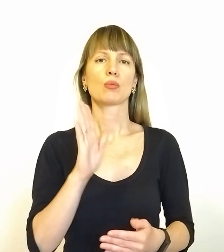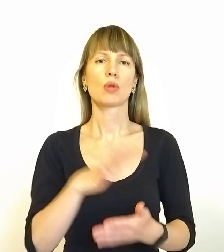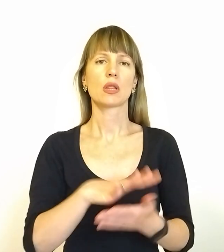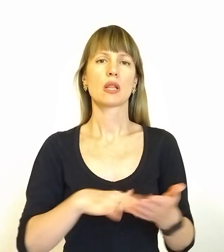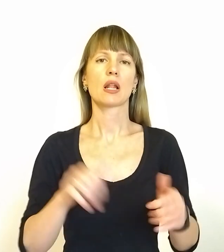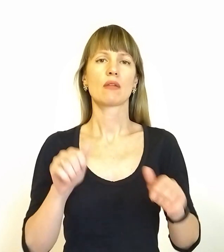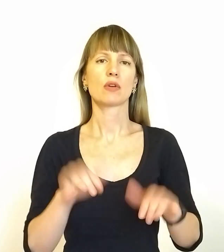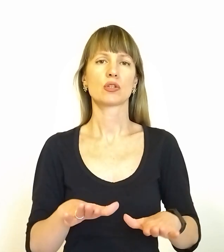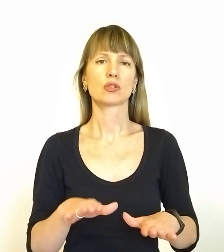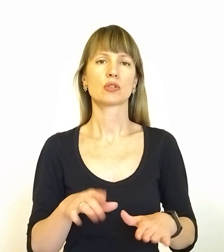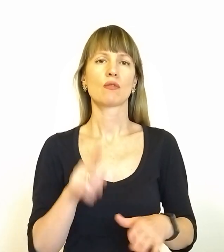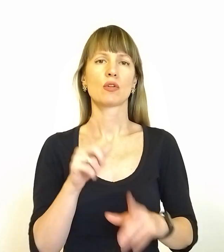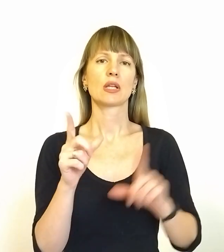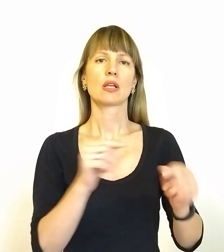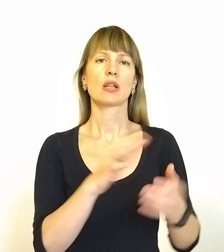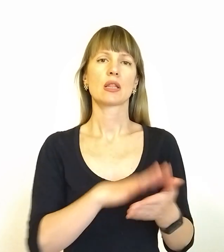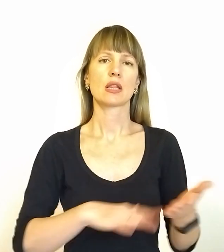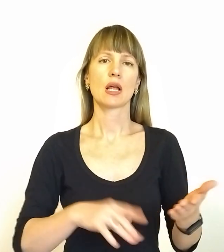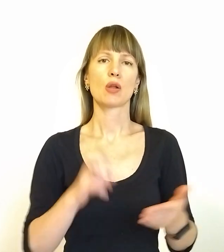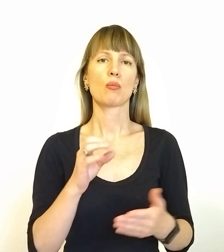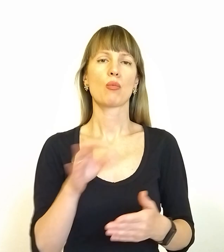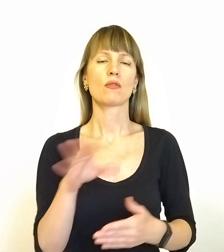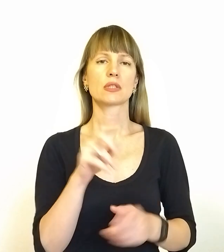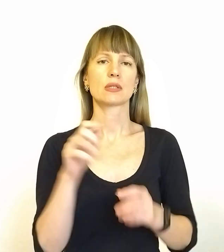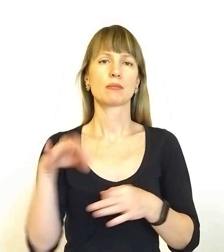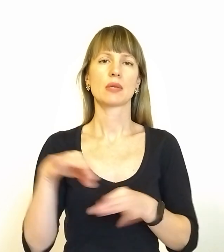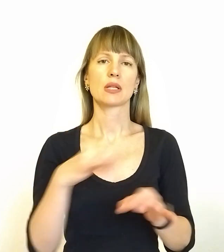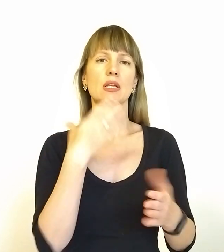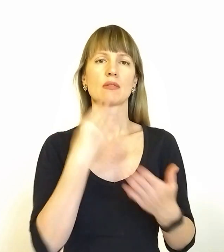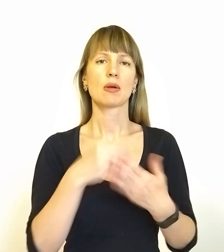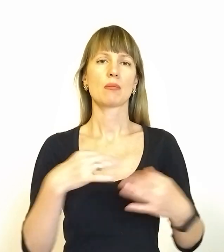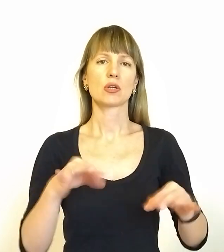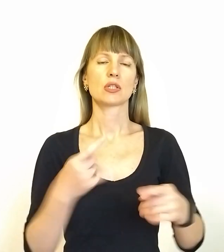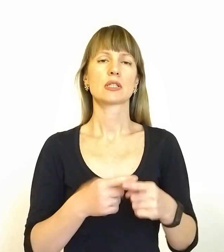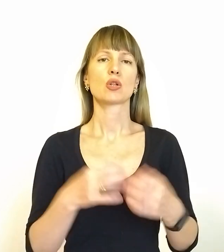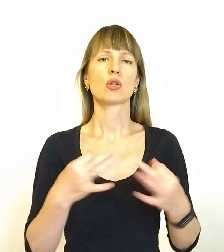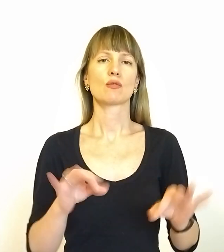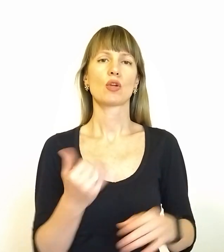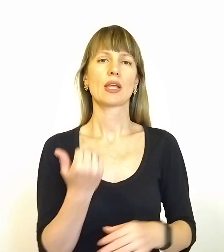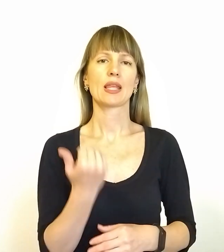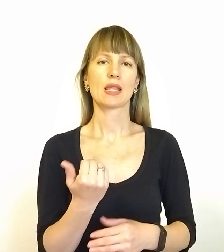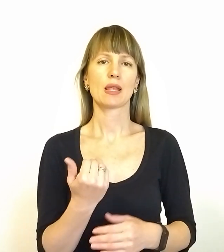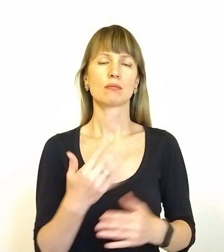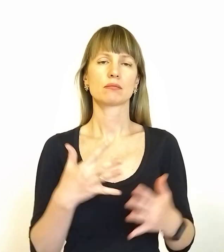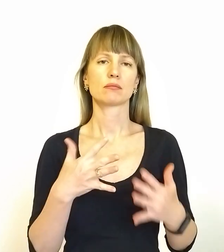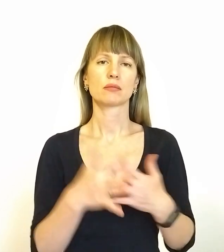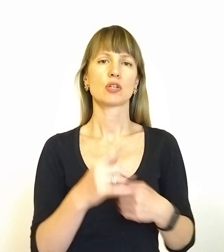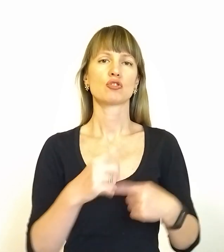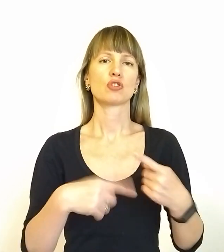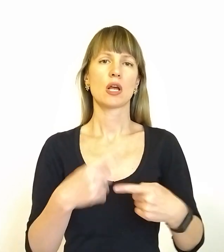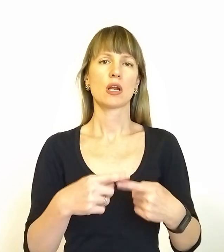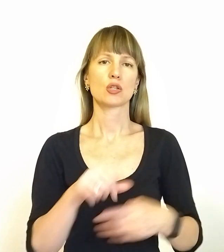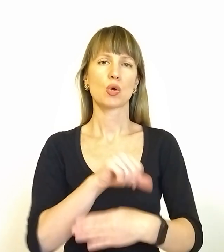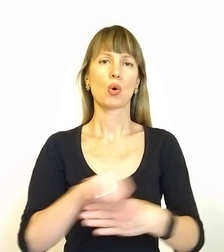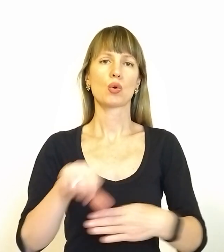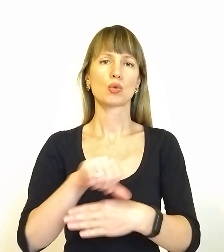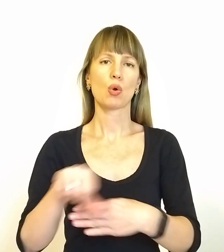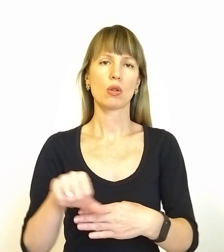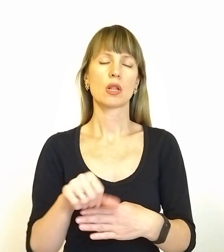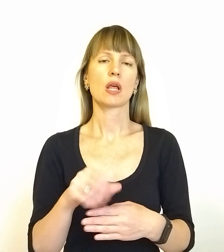вирішувати, вони їдуть далі, бо всі приїхали на власному автотранспорті, це дозволило їм прорватися через кордон. Відповідно, завтра